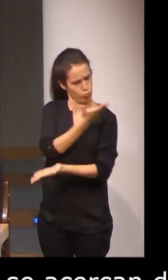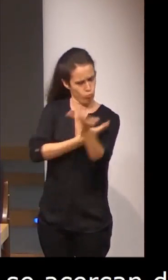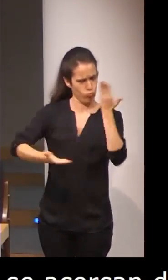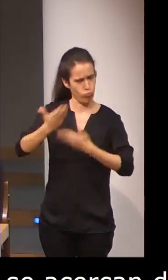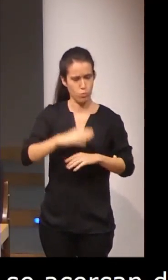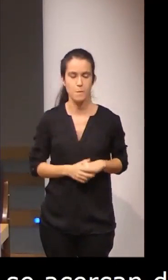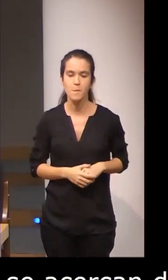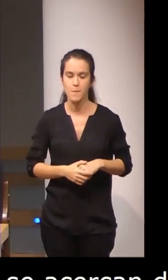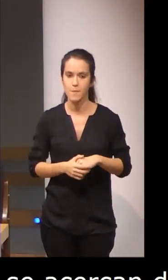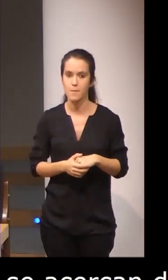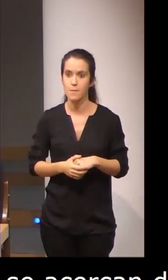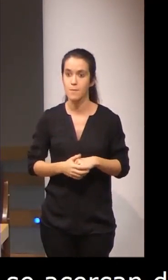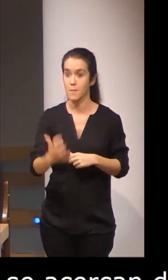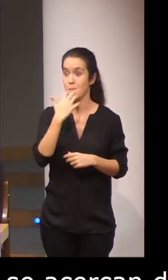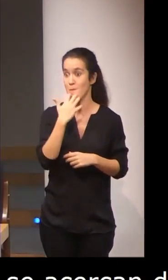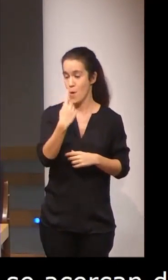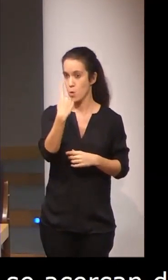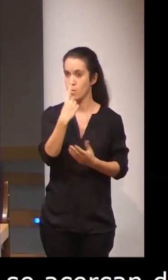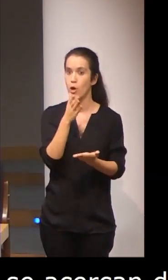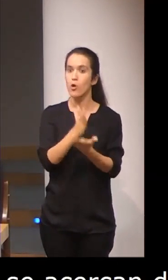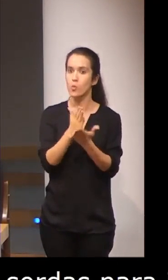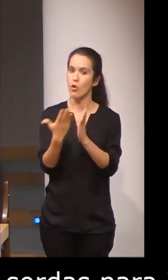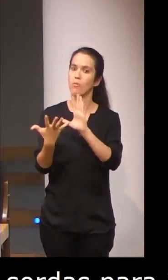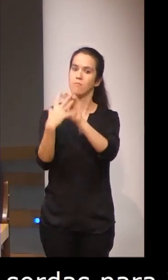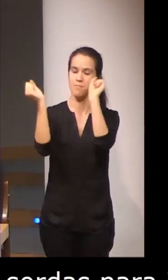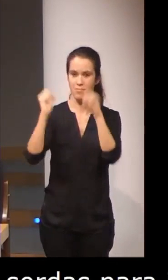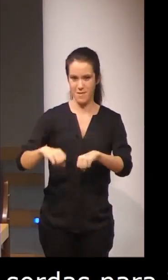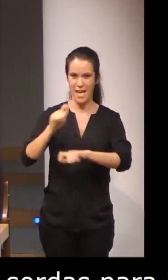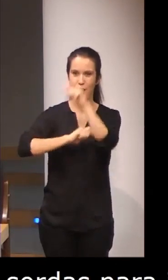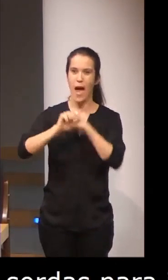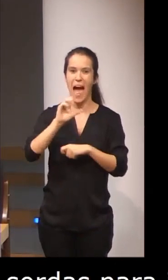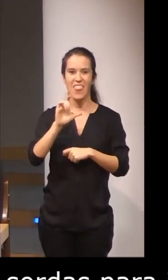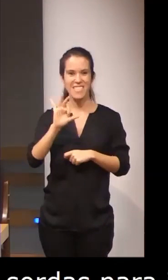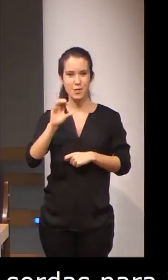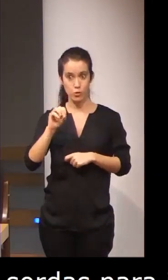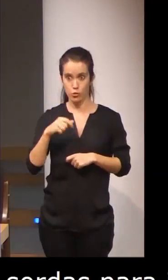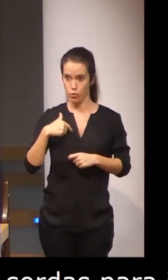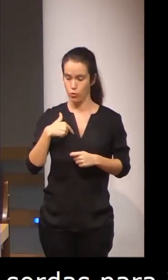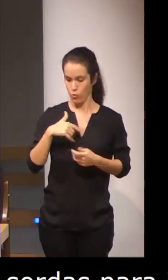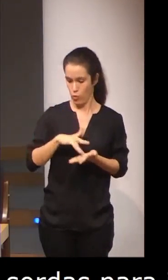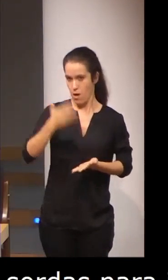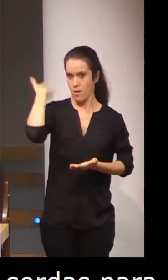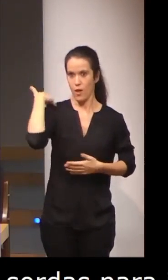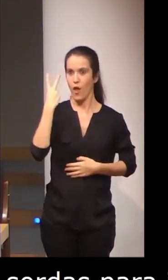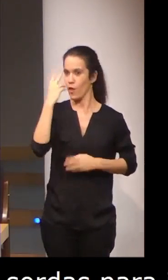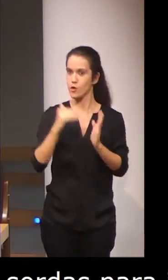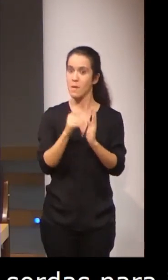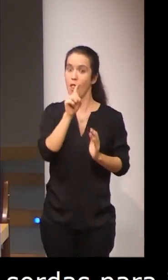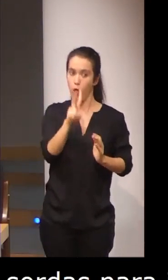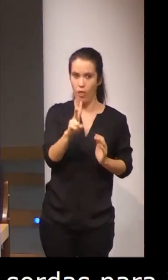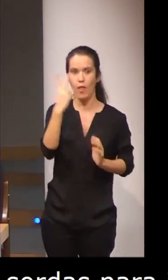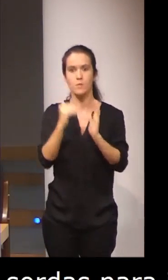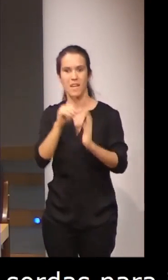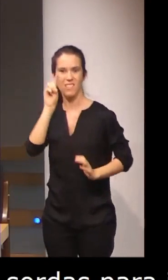es el curso, junto con la asociación ACISO, que se impartió durante 2012 y 2013,